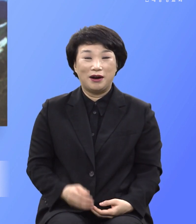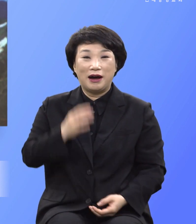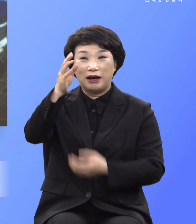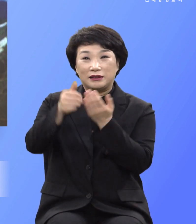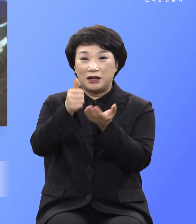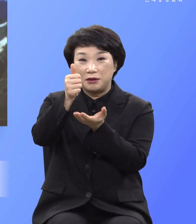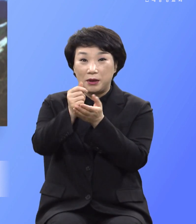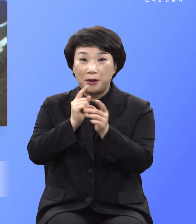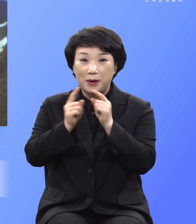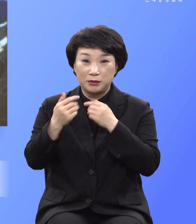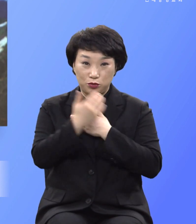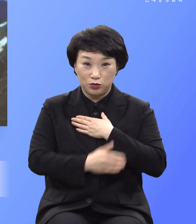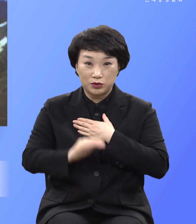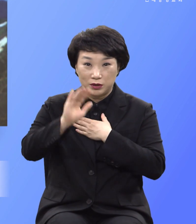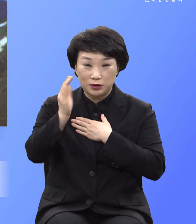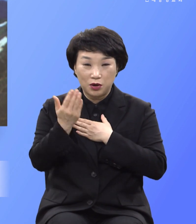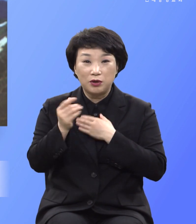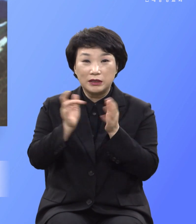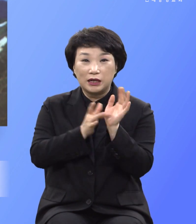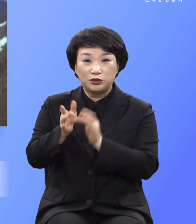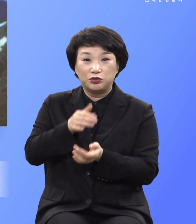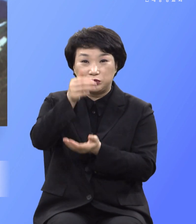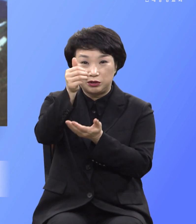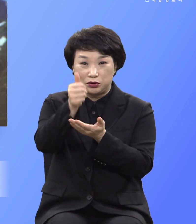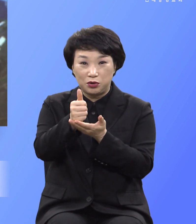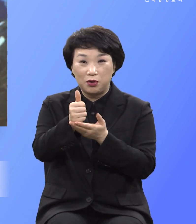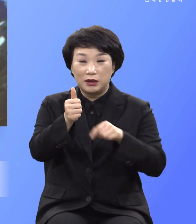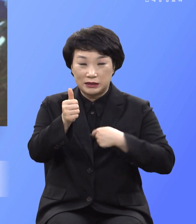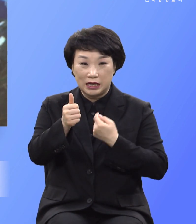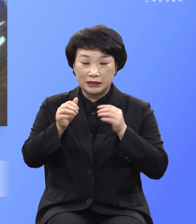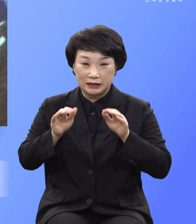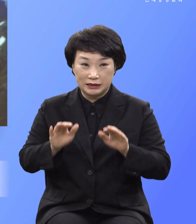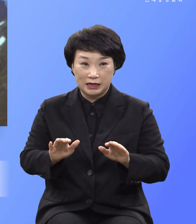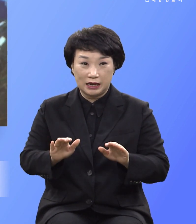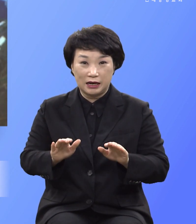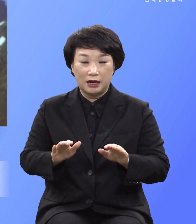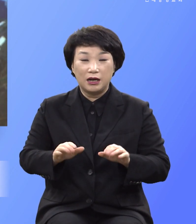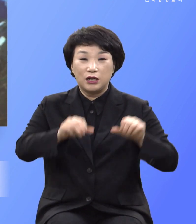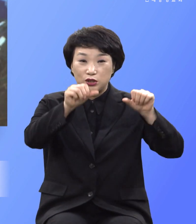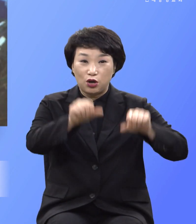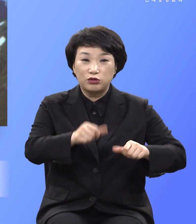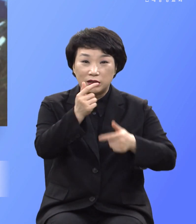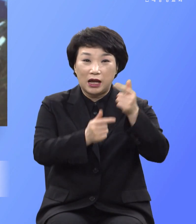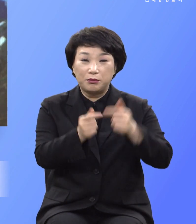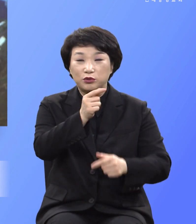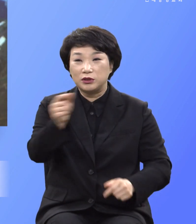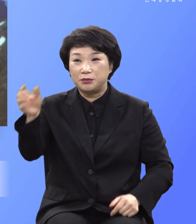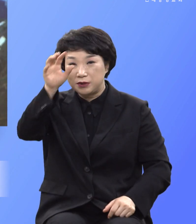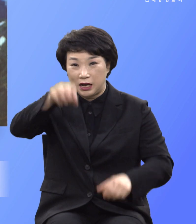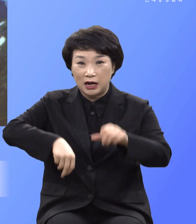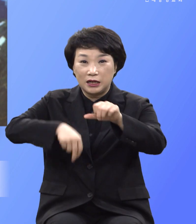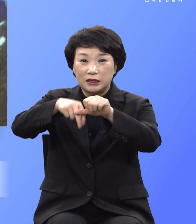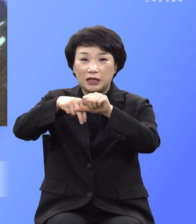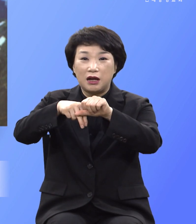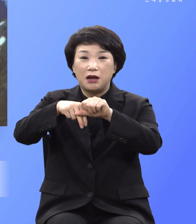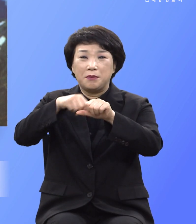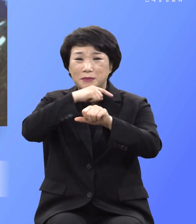말씀이 육신이 되신 예수 그리도 자신이 저주의 나무 십자가에서 그토록